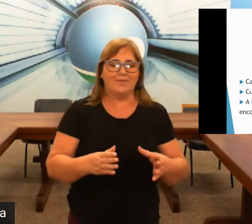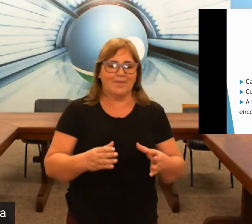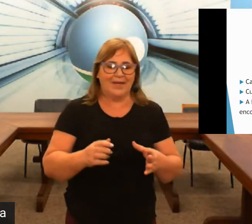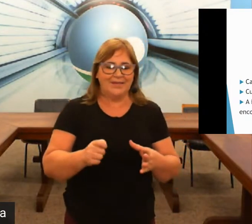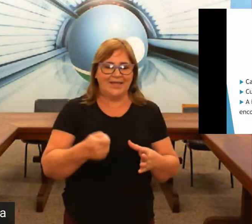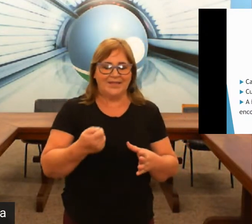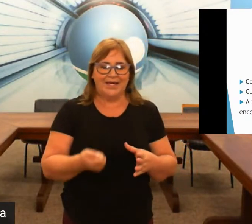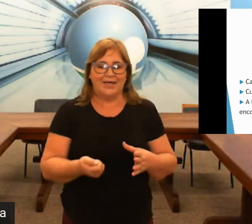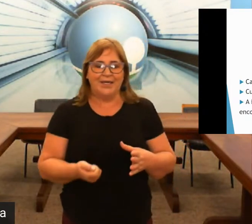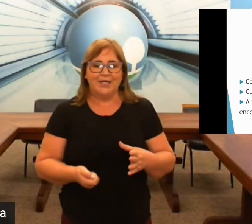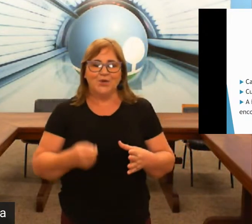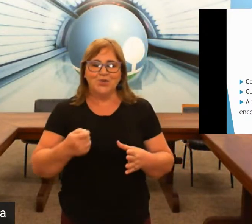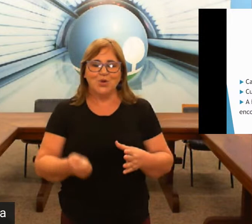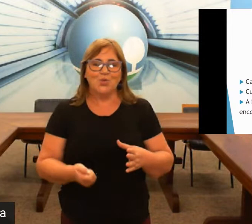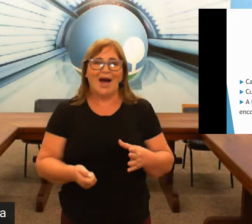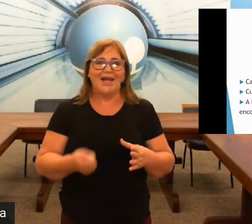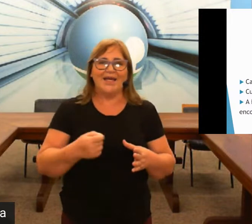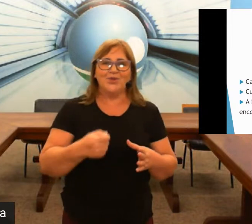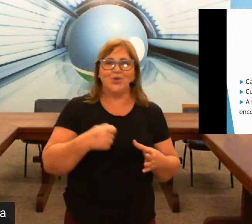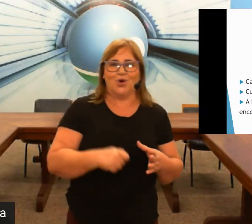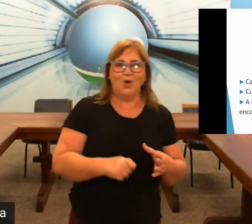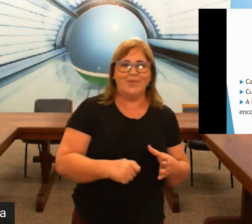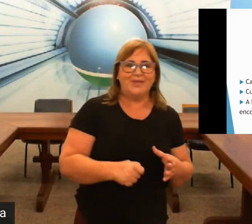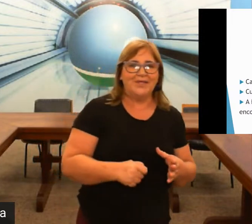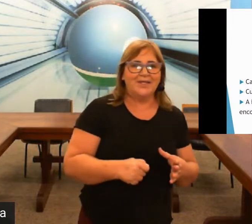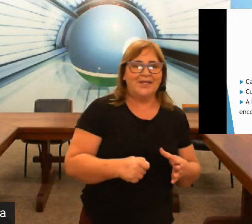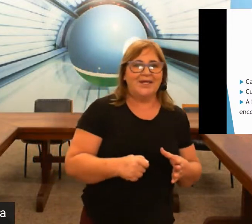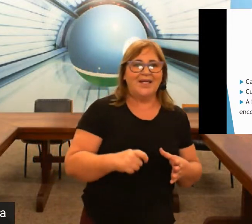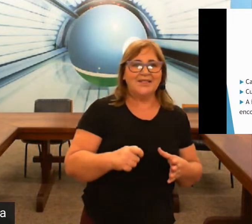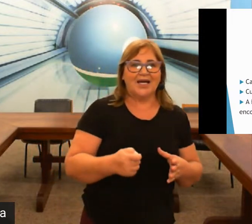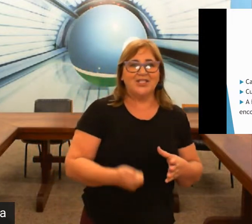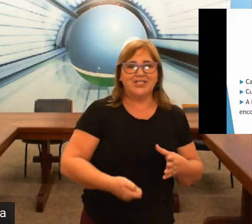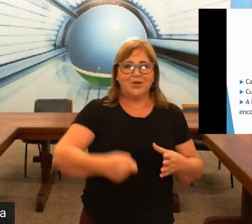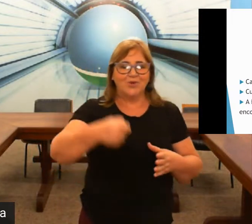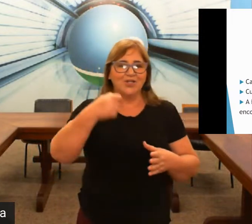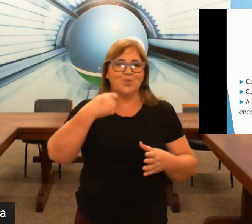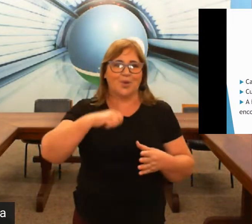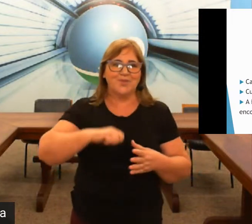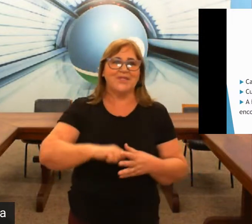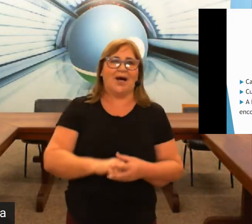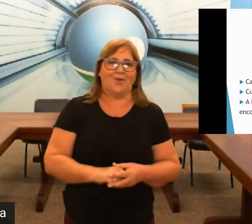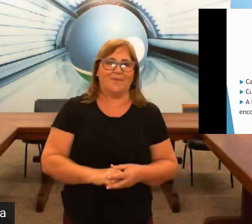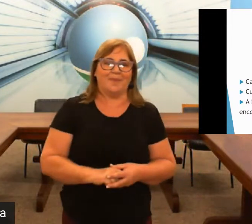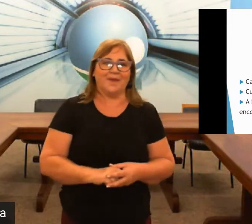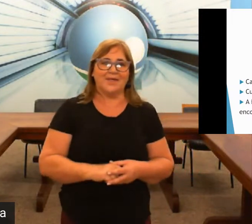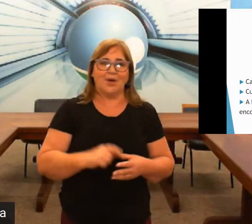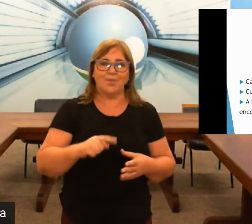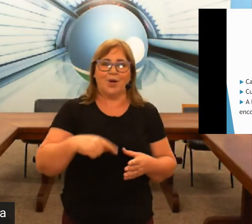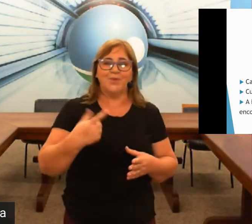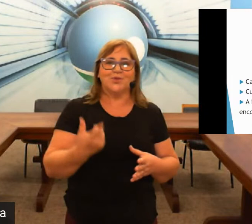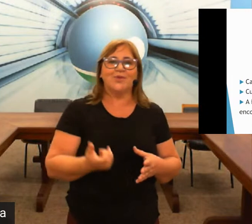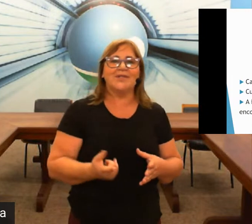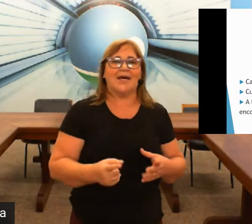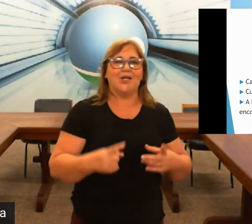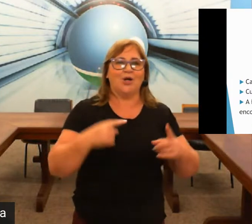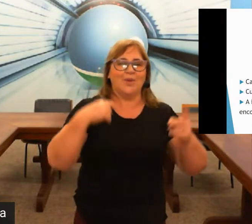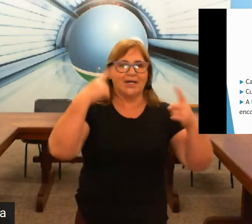entender que o surdo além do nome a gente tem o nosso próprio sinal que é o próprio surdo que dá ele olha uma